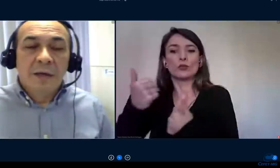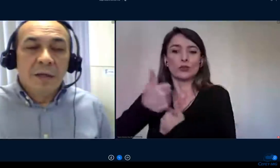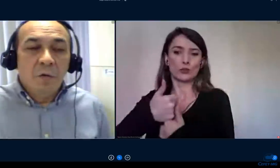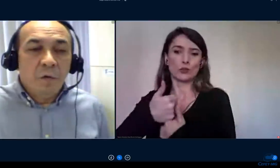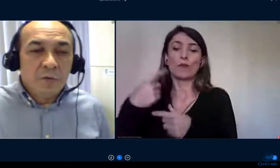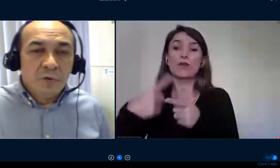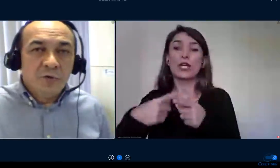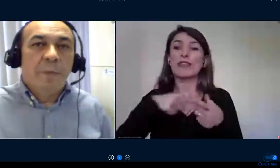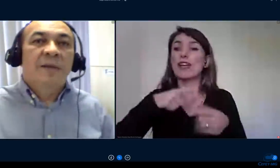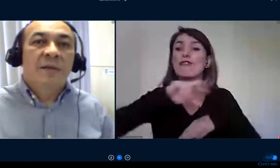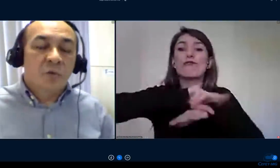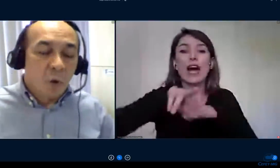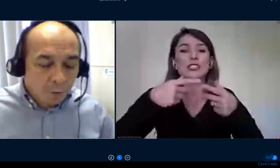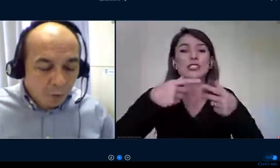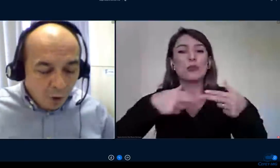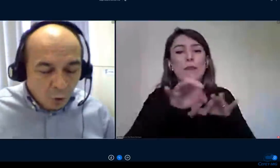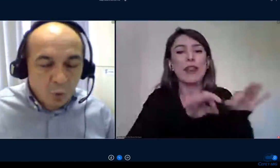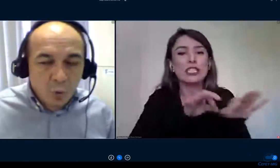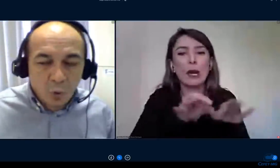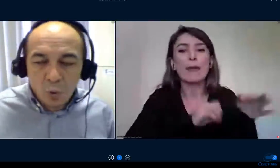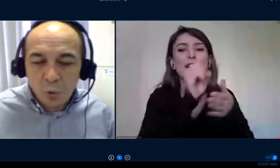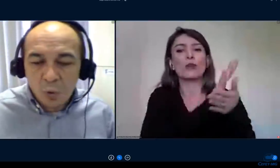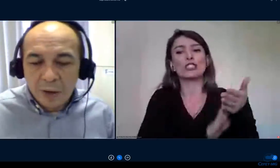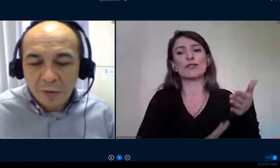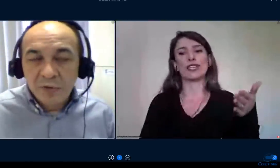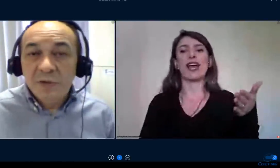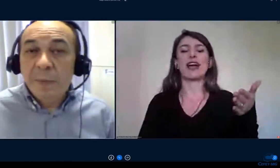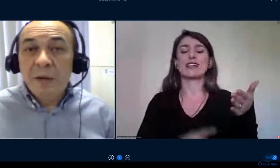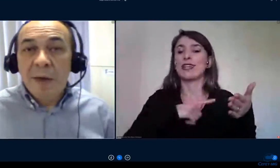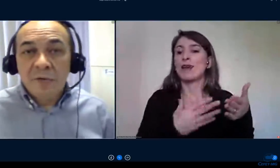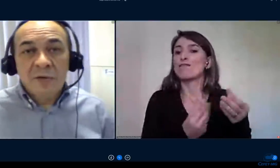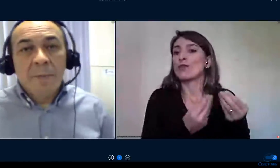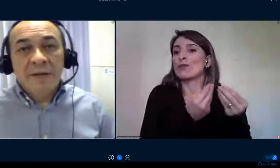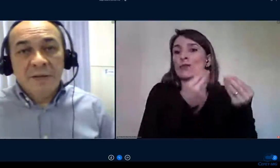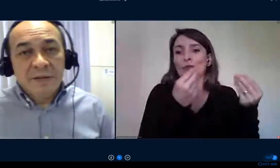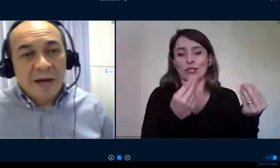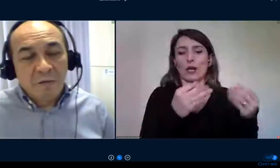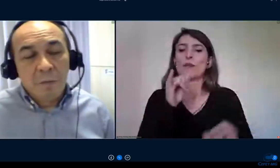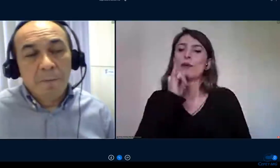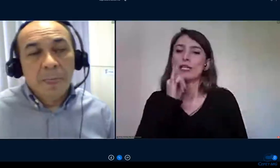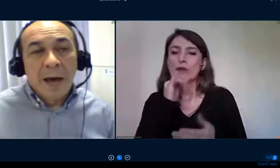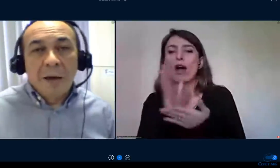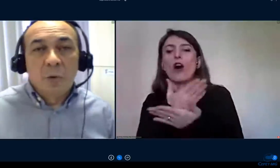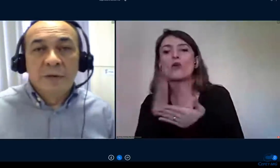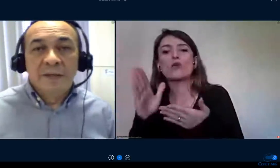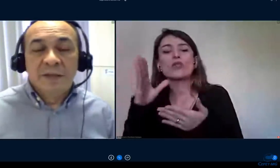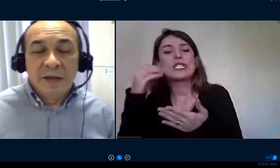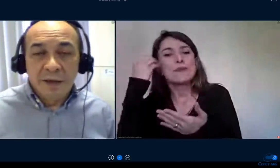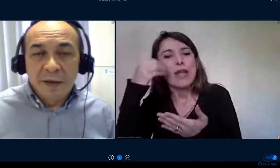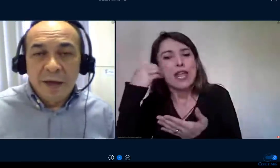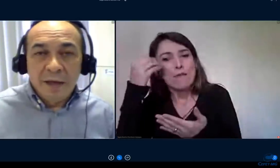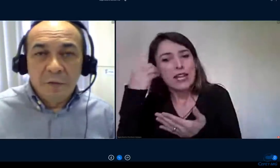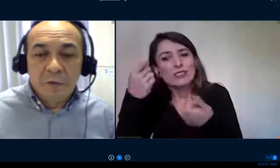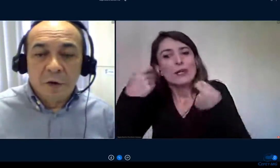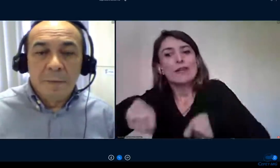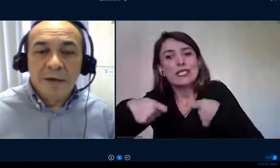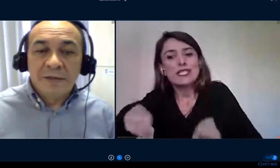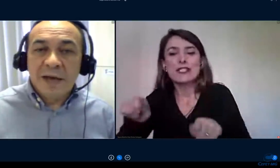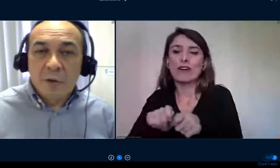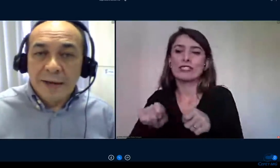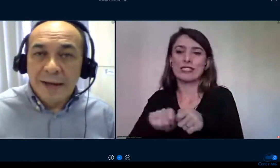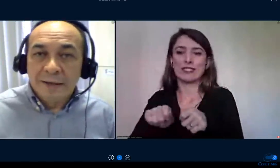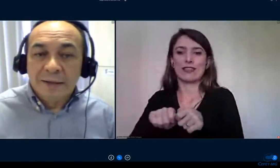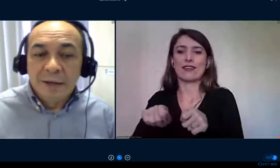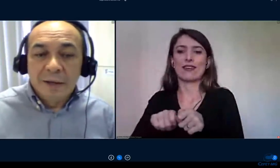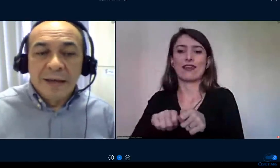que não foram suspensas, como os experimentos que precisavam acontecer de forma